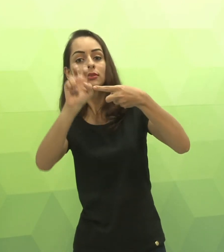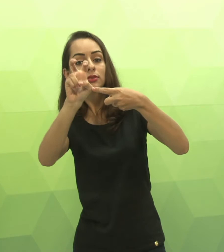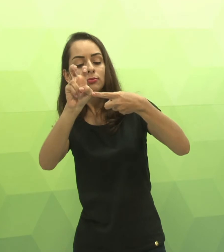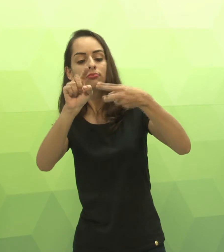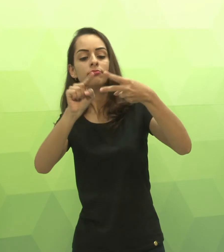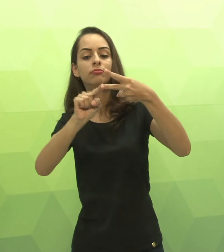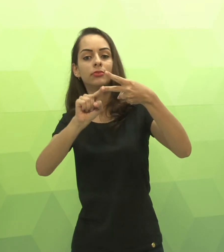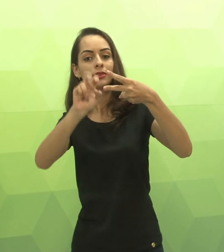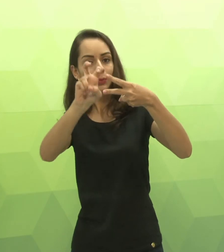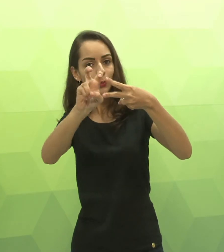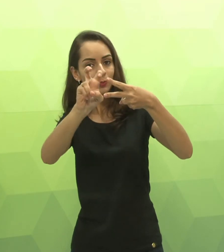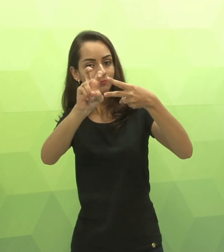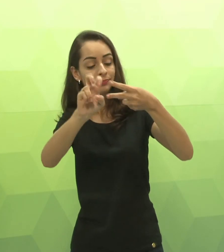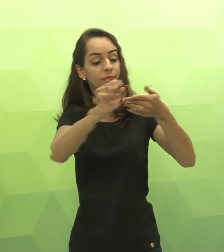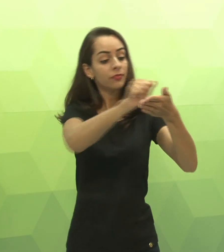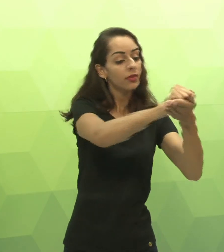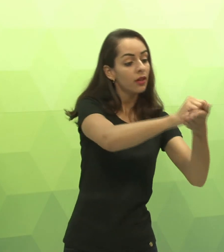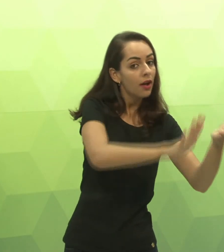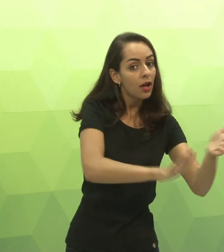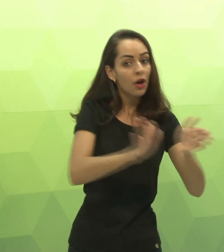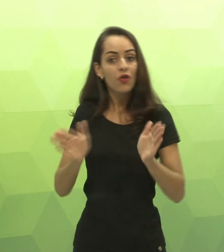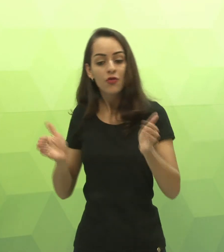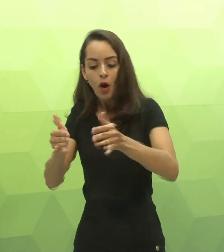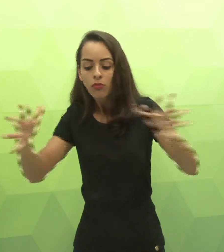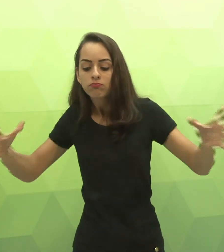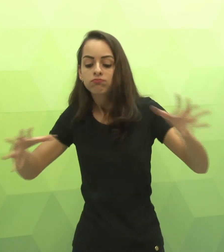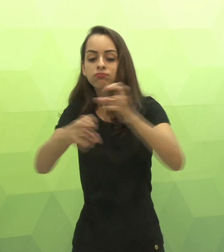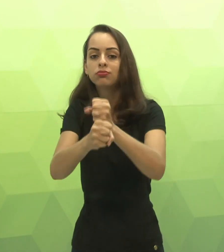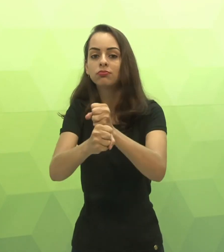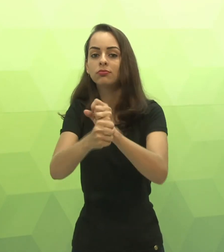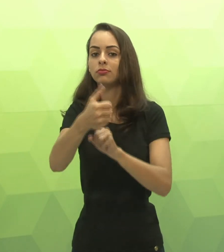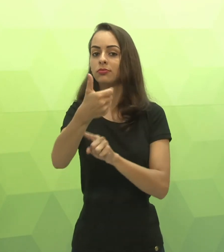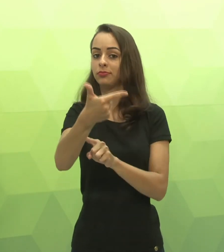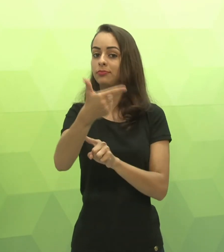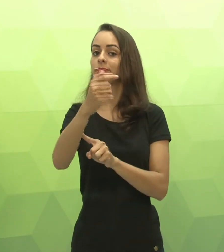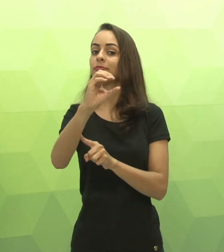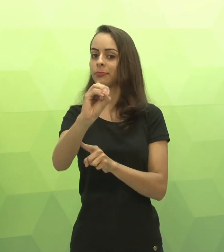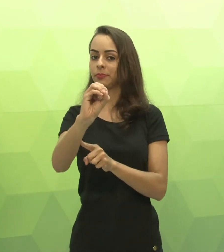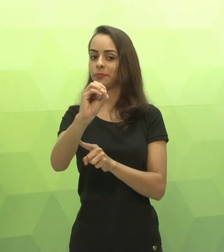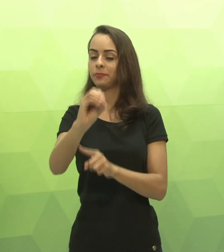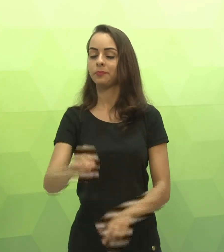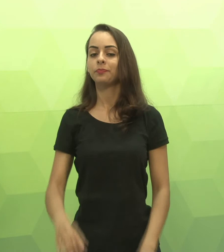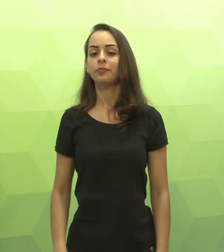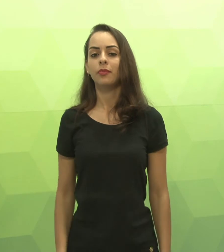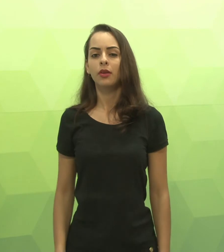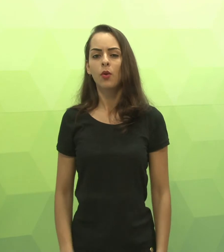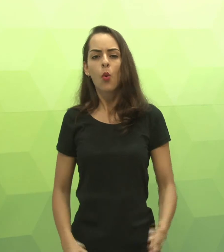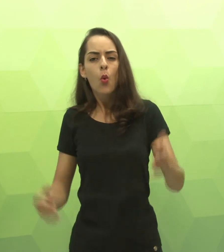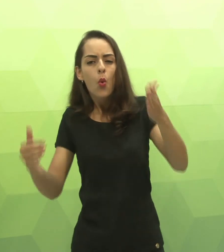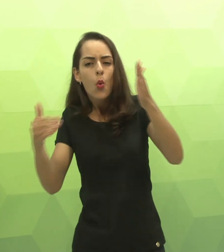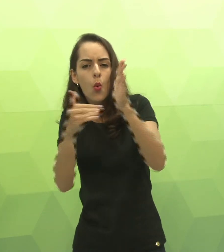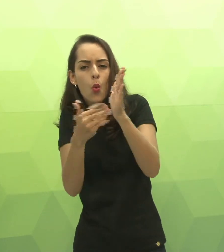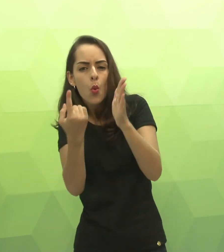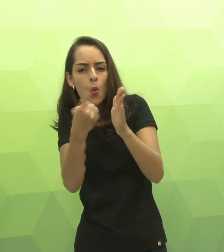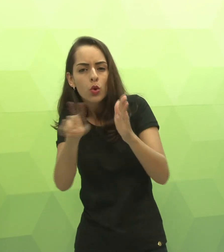totalizando 10 pontos. Cada uma vale 5. Atividades e fóruns, temos 20 pontos. Por último, temos a